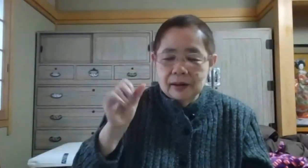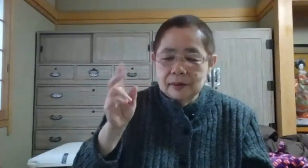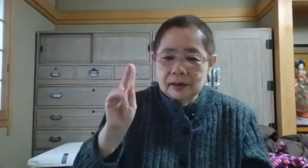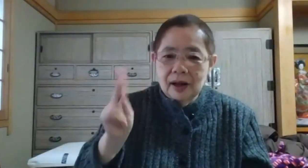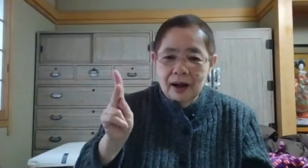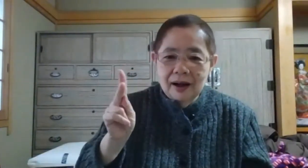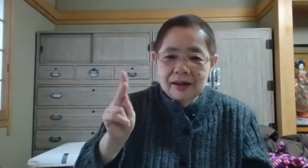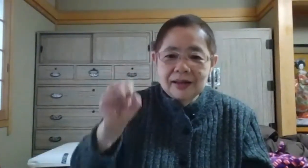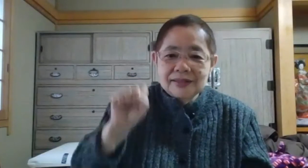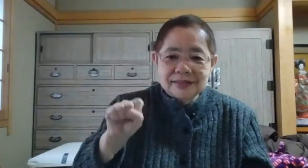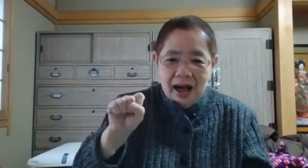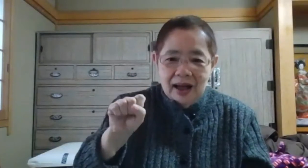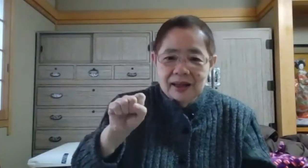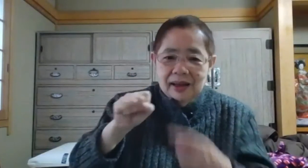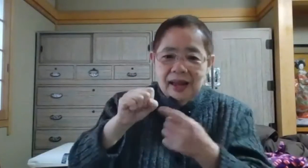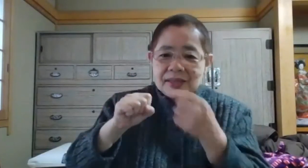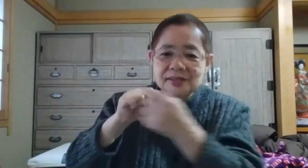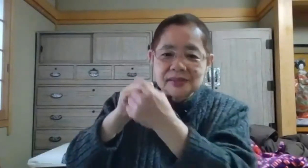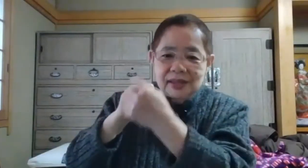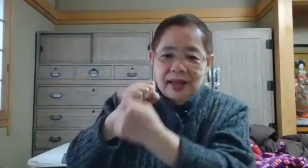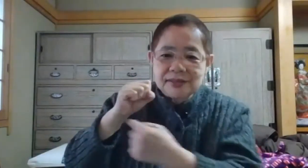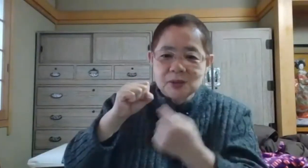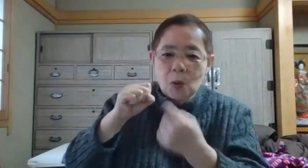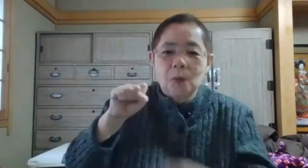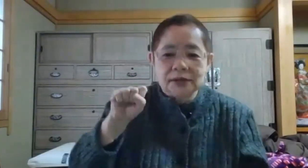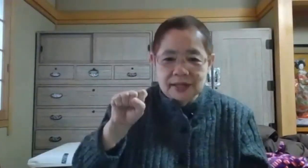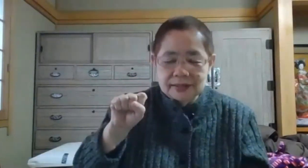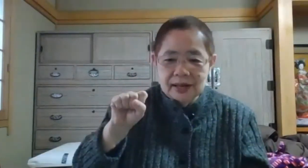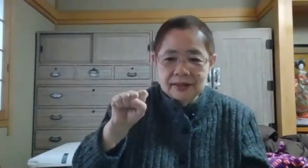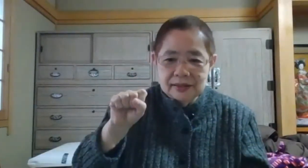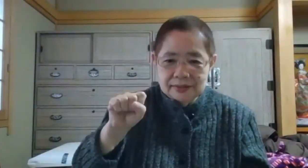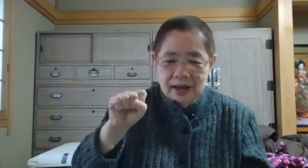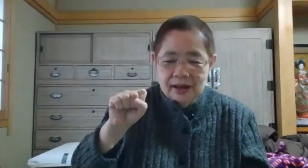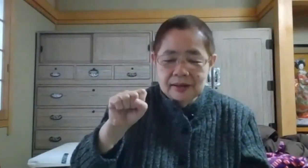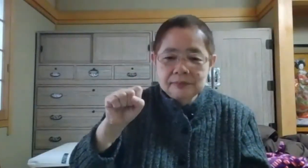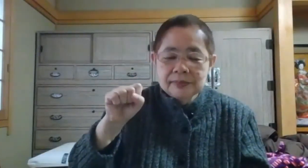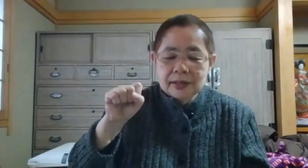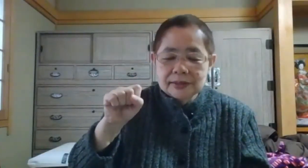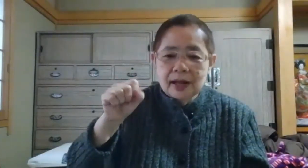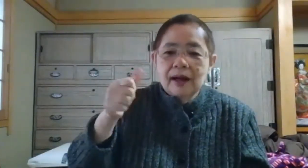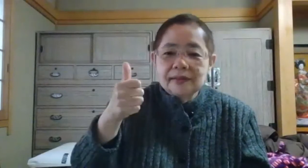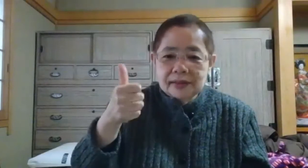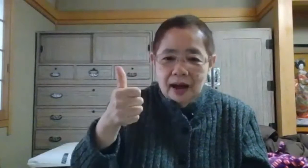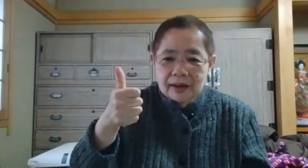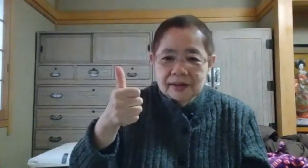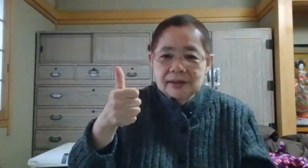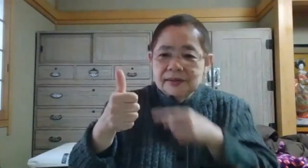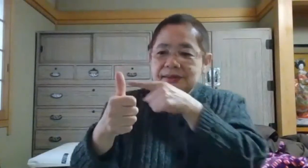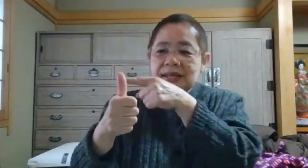かさSSの小文字ですさたT